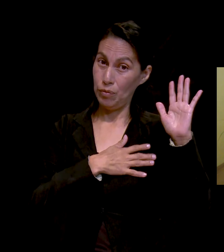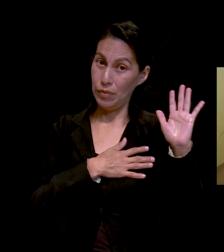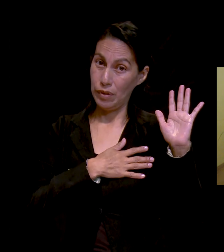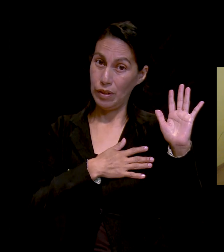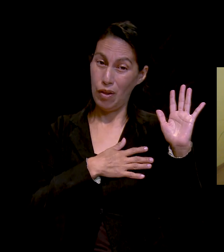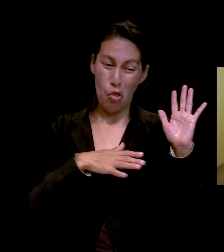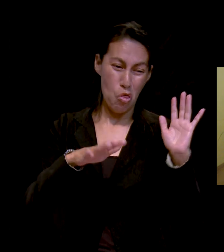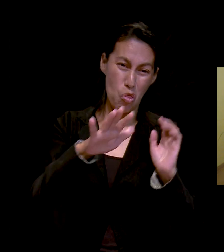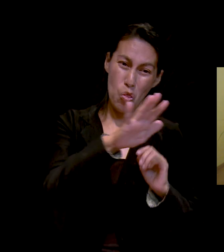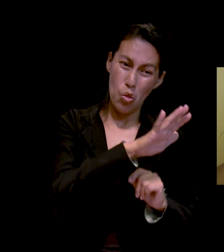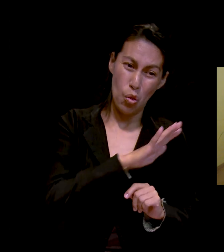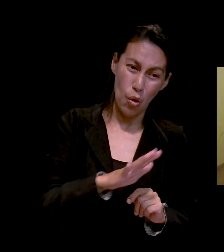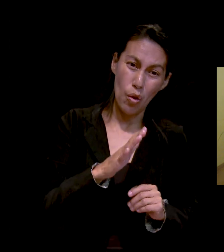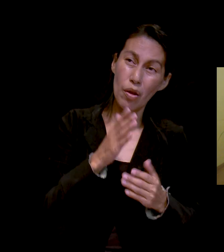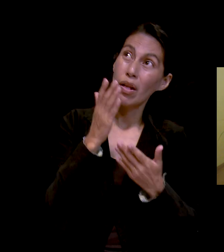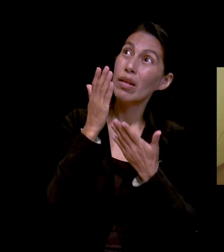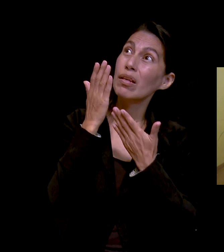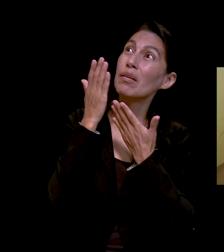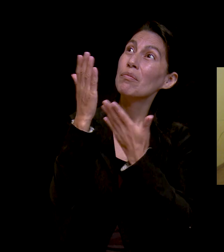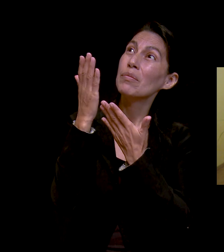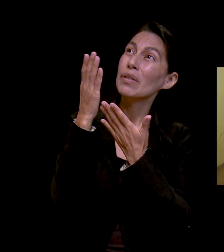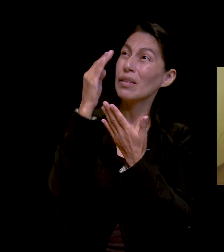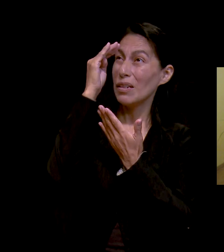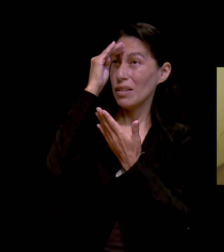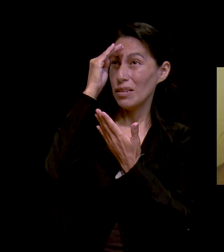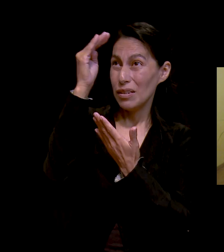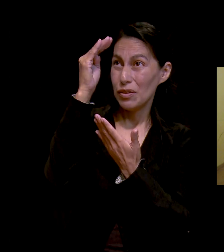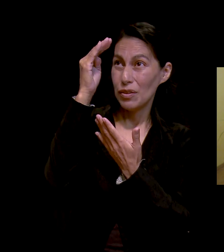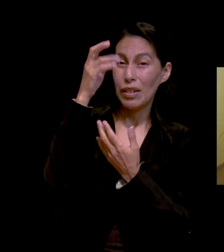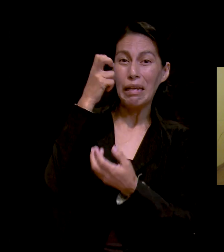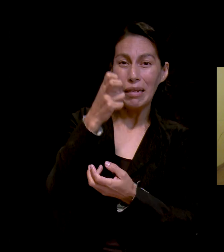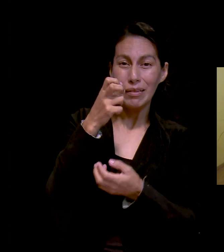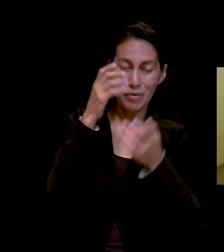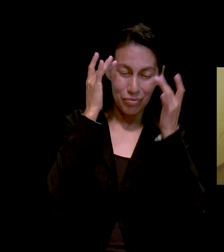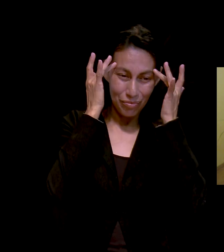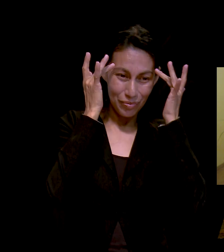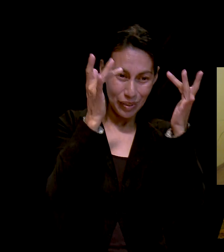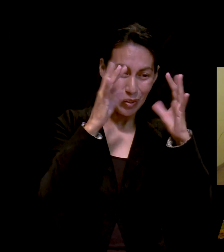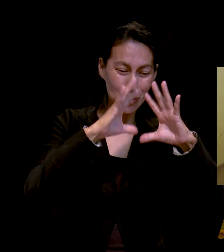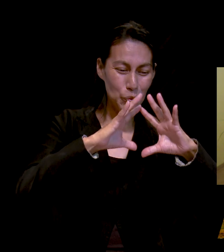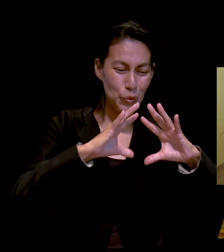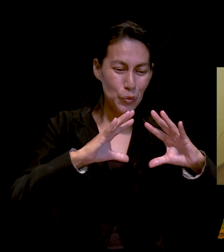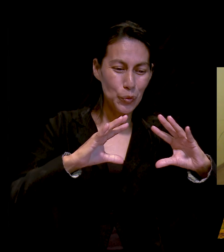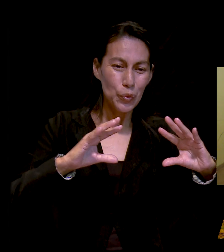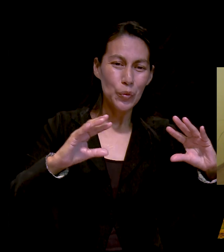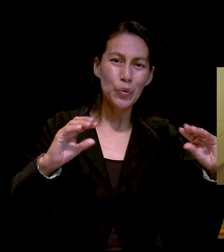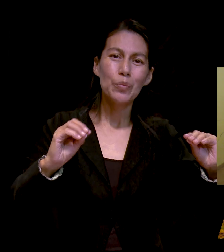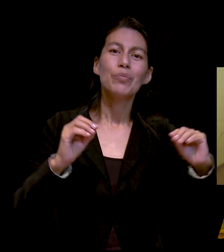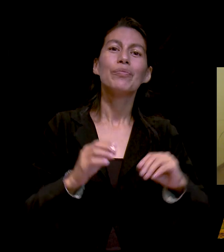Y este programa tiene este propósito. Agradecemos a todos los que contribuyeron y